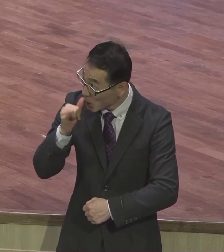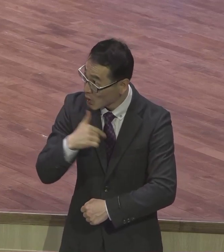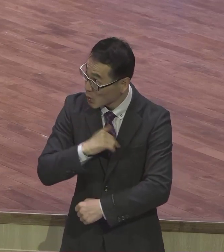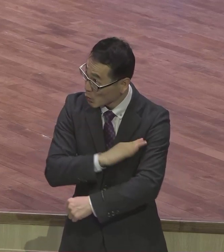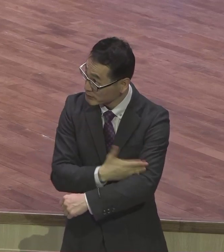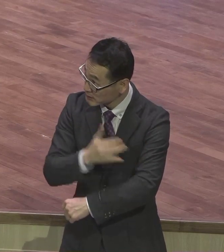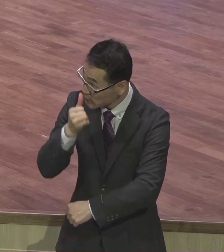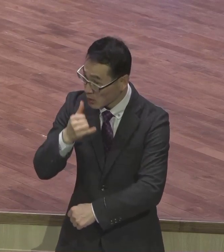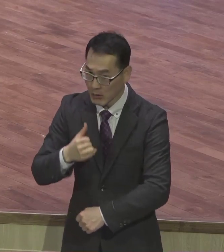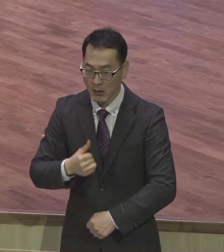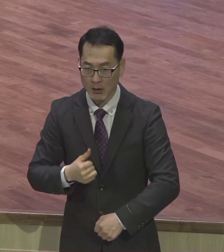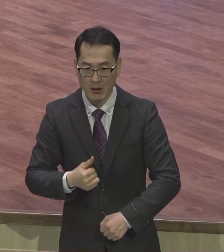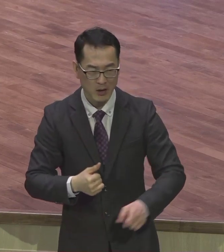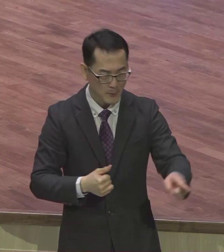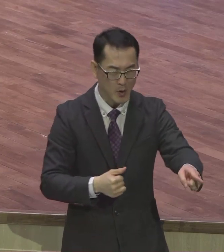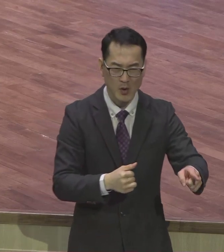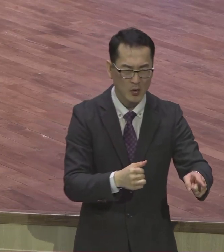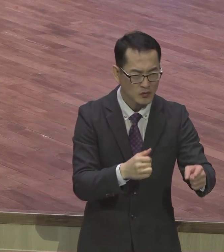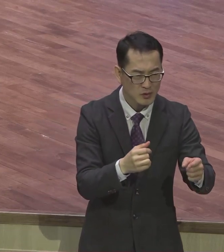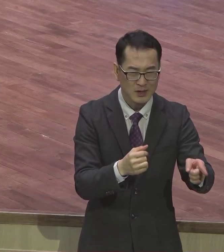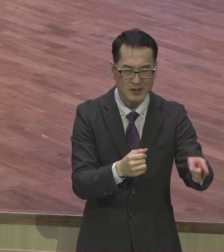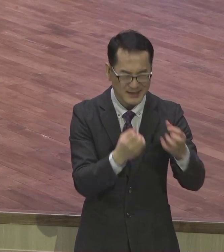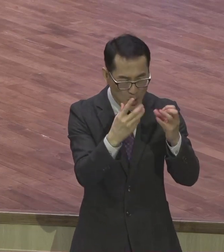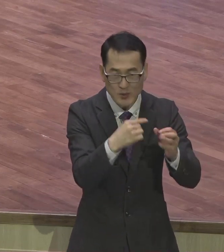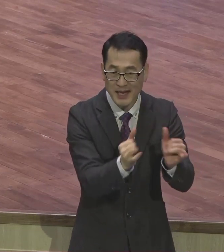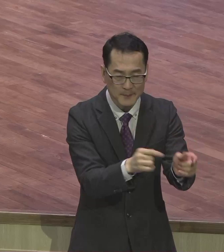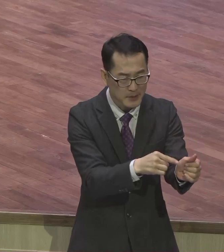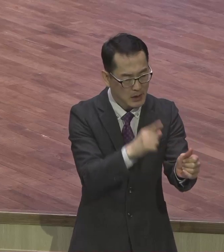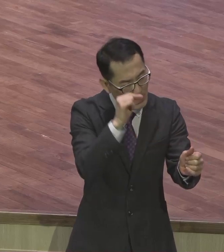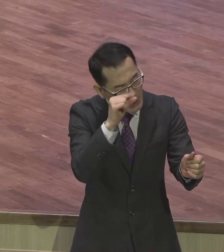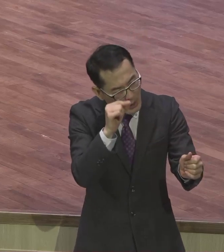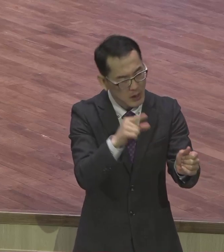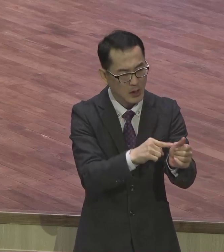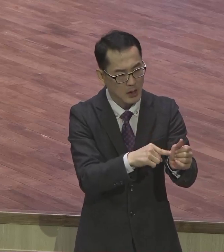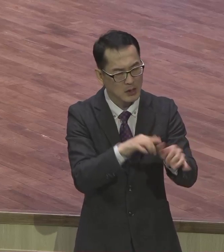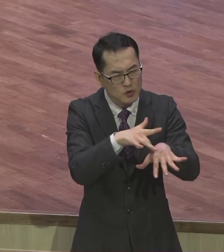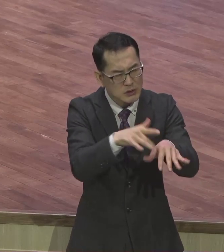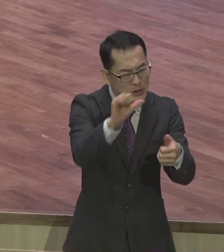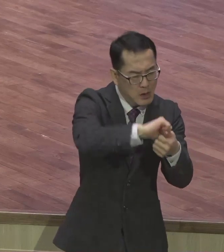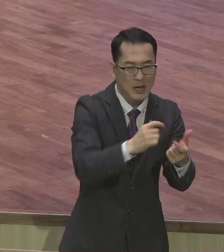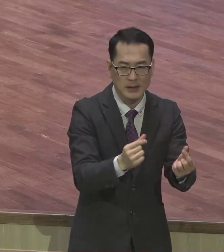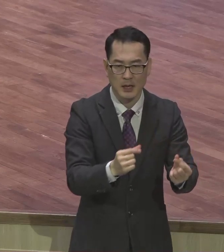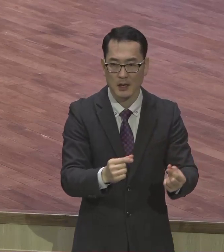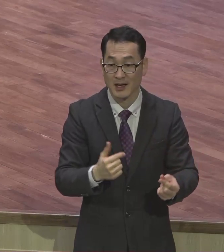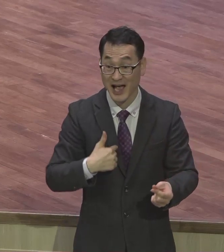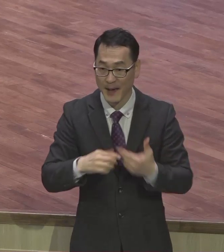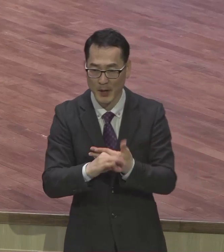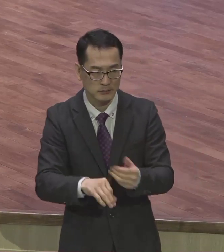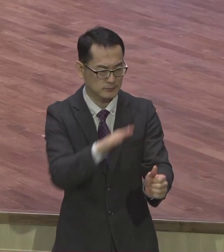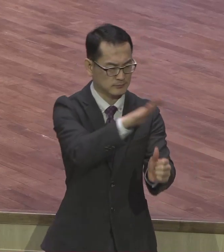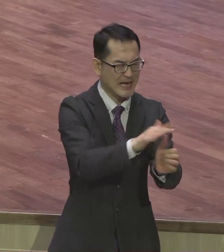밤에 잠 못 자고 막 귀신 나오고 막 눌리거든 자꾸미라도 예수 이름으로 물러갈지어다